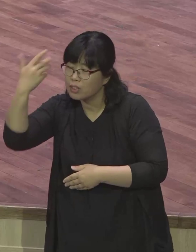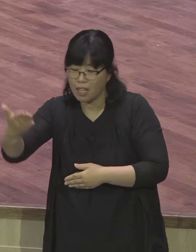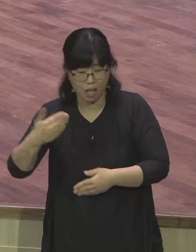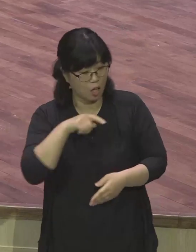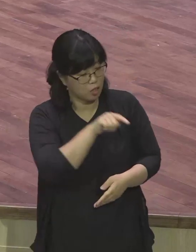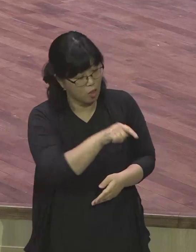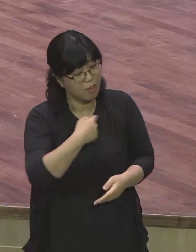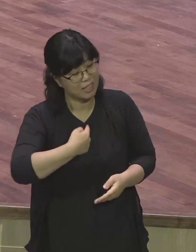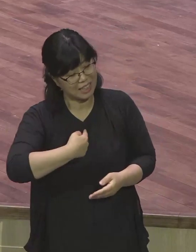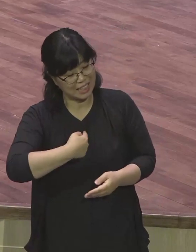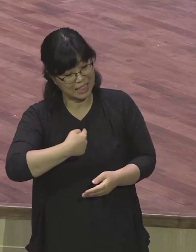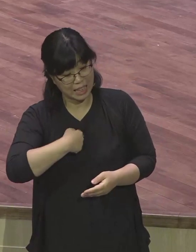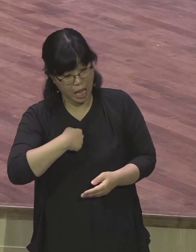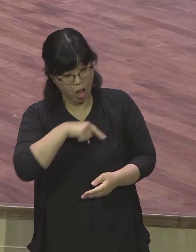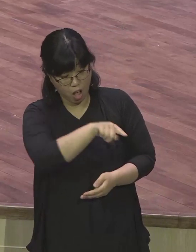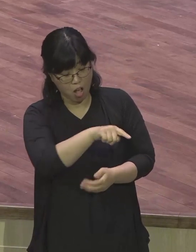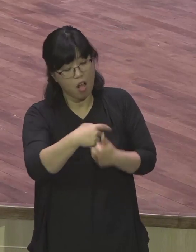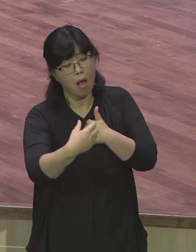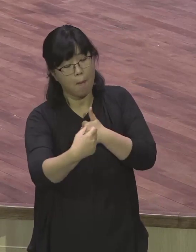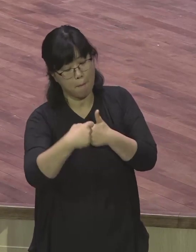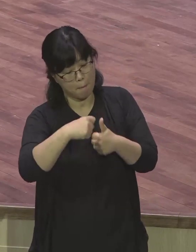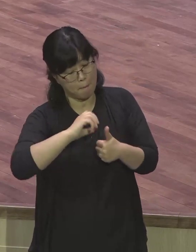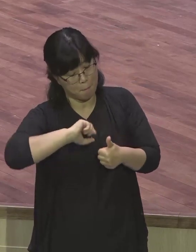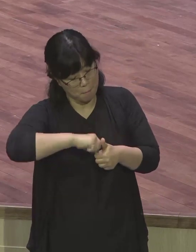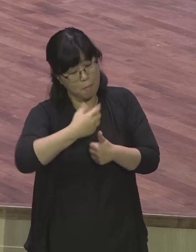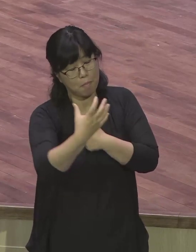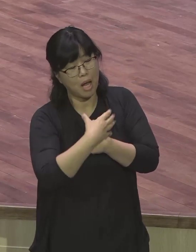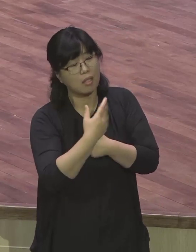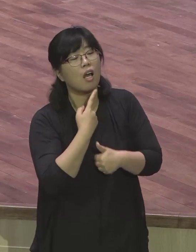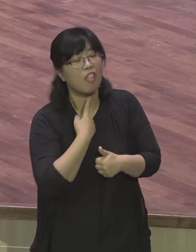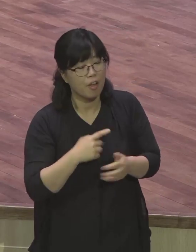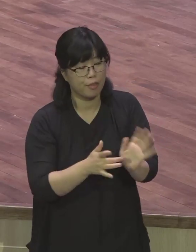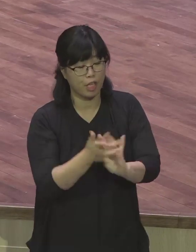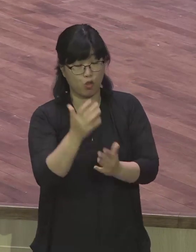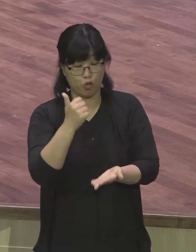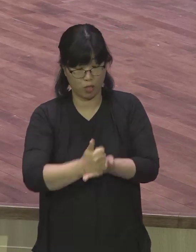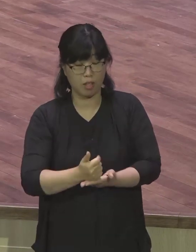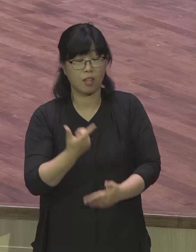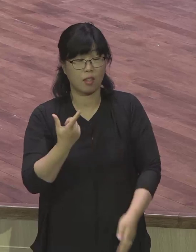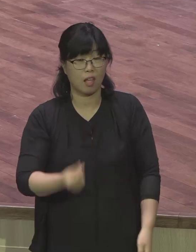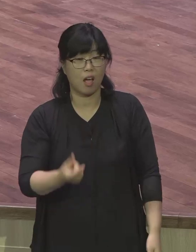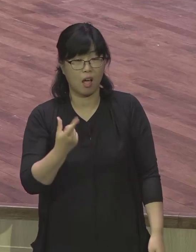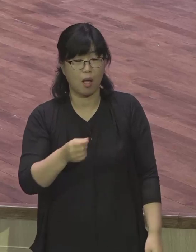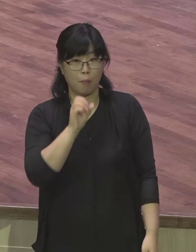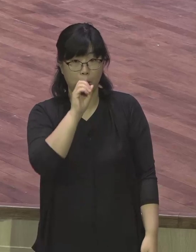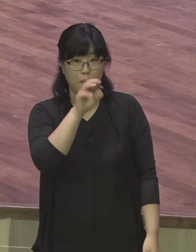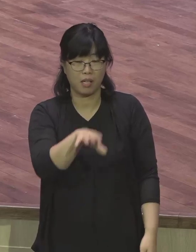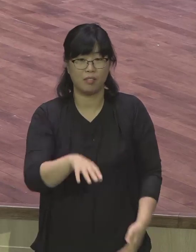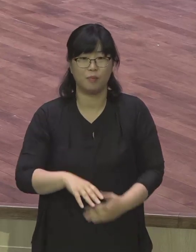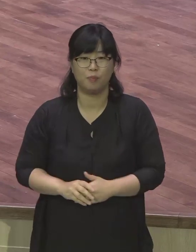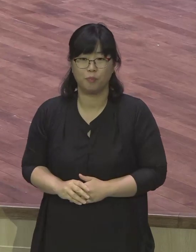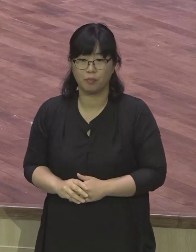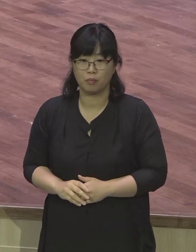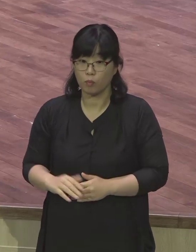예수라고 말씀하고 있습니다 우리가 만약에 길을 가다가 강한 빛이 비춰지면서